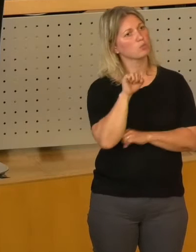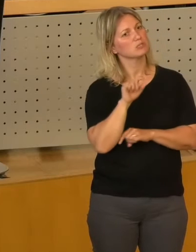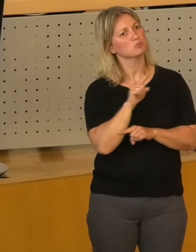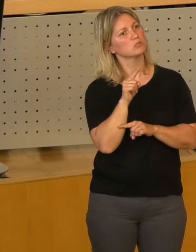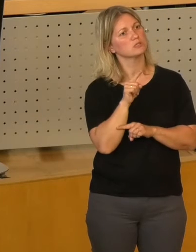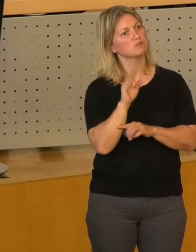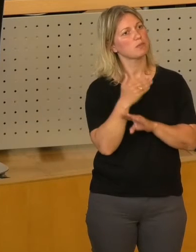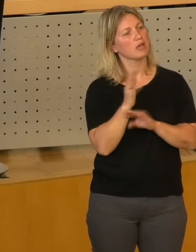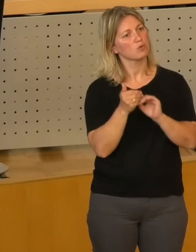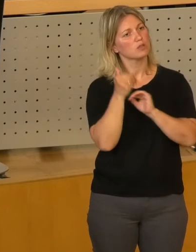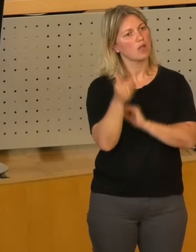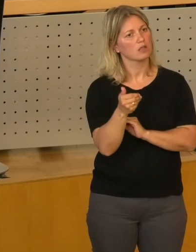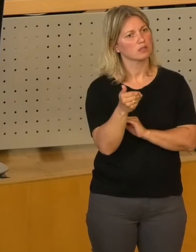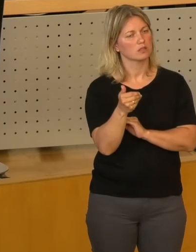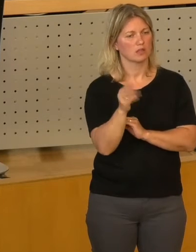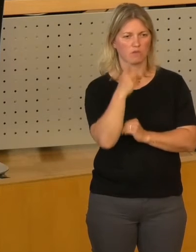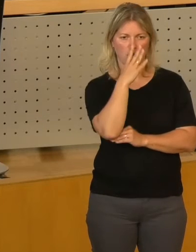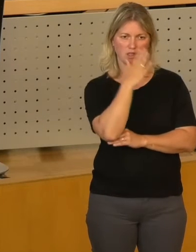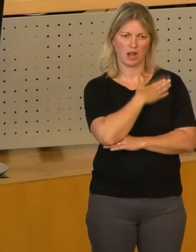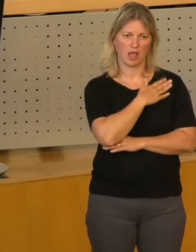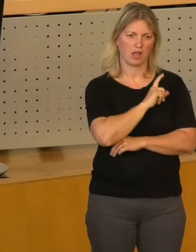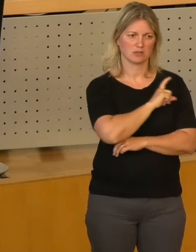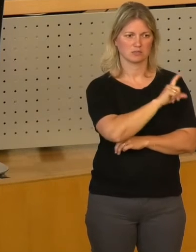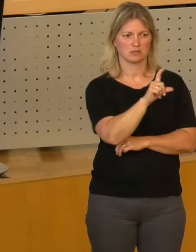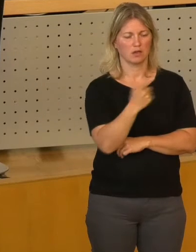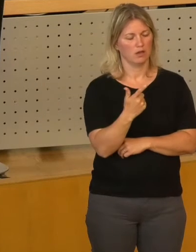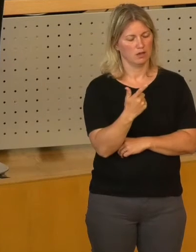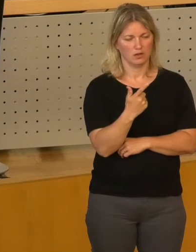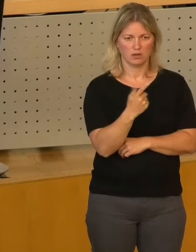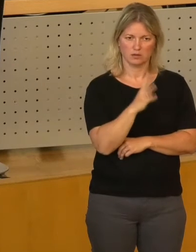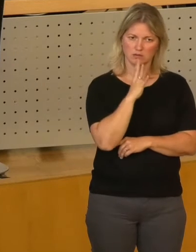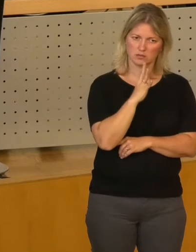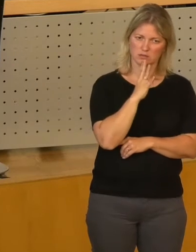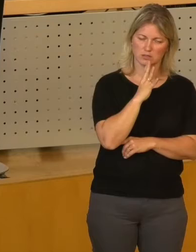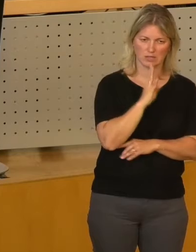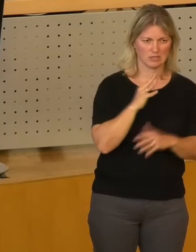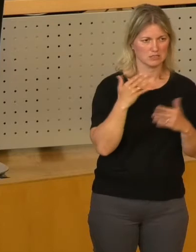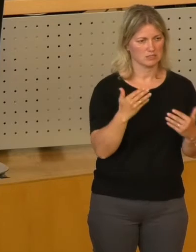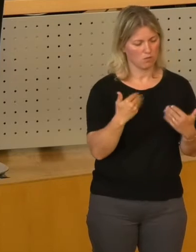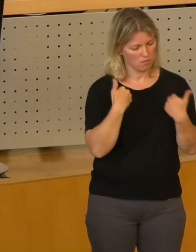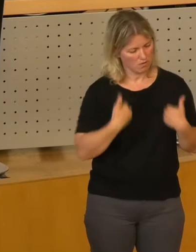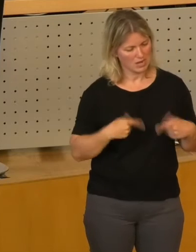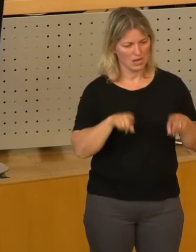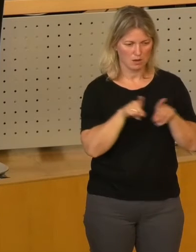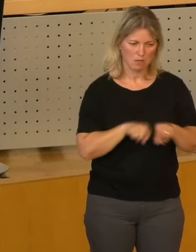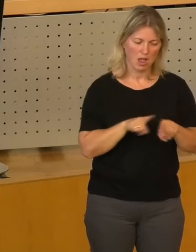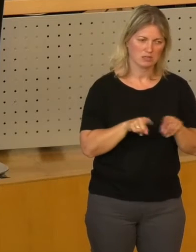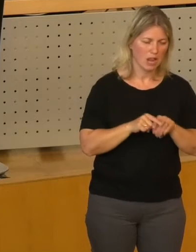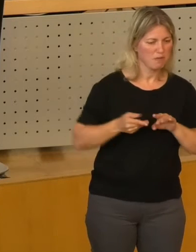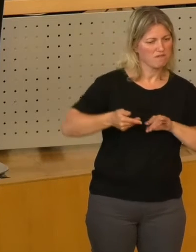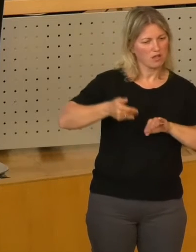ja, dieser linken Lichtgestalt, die sich wirklich nicht zu schade ist, immer wieder die Vergangenheit